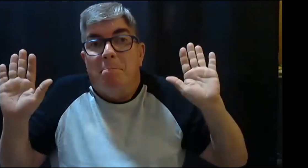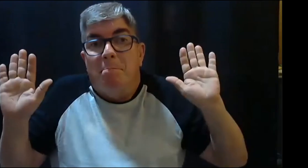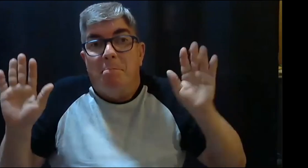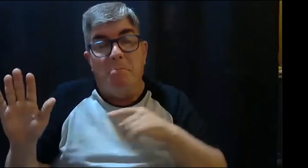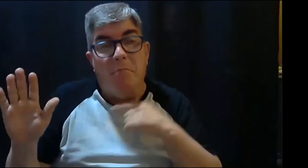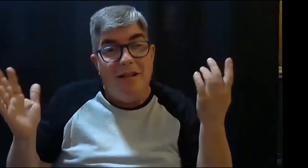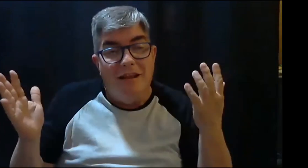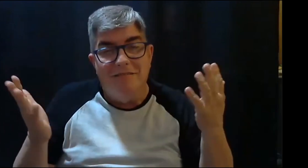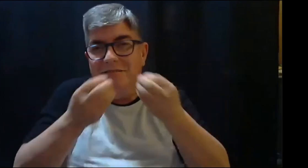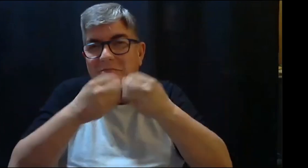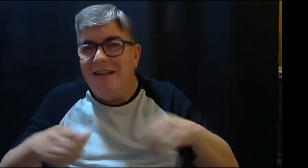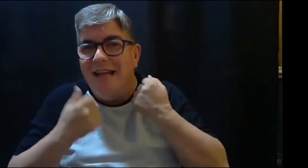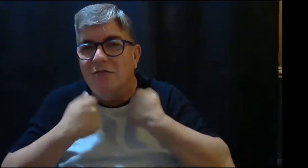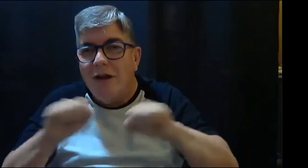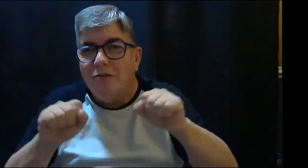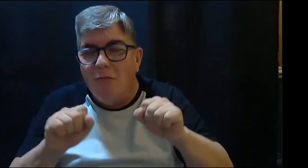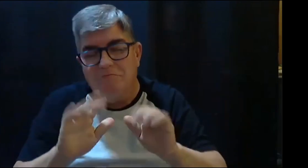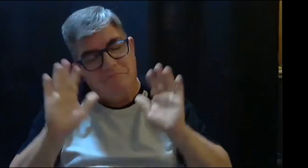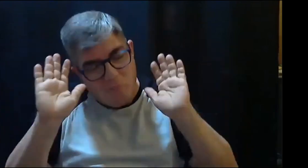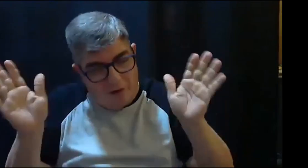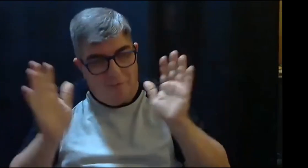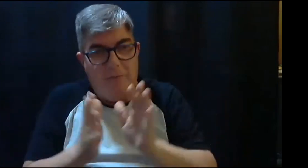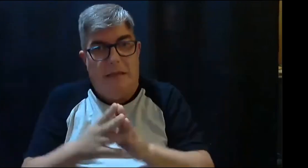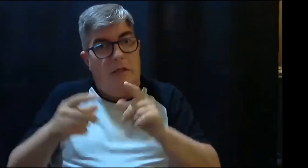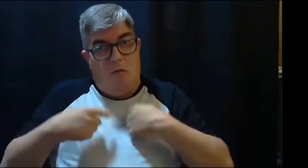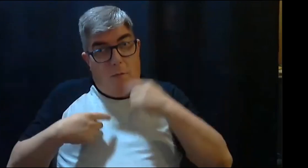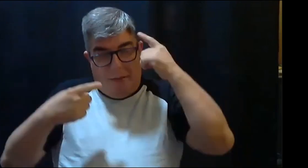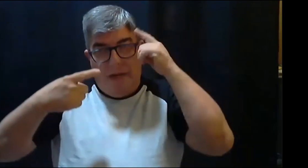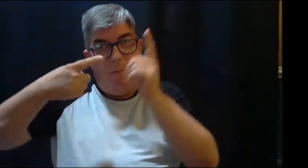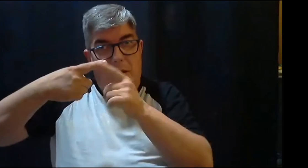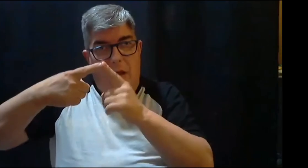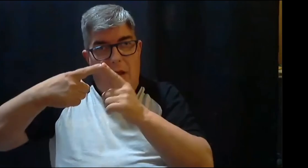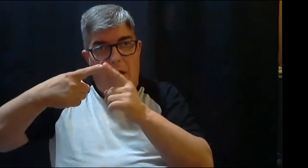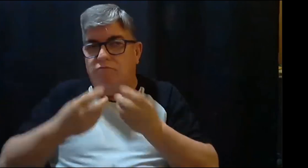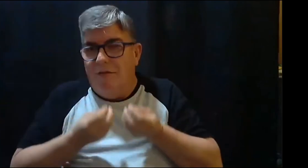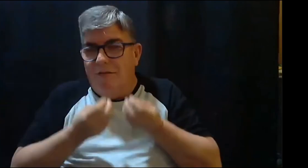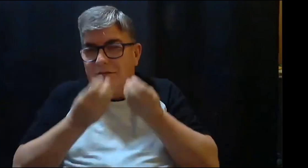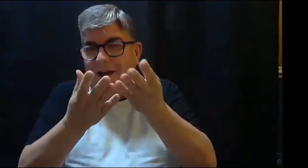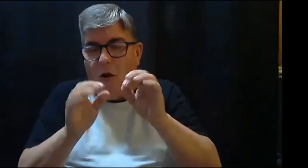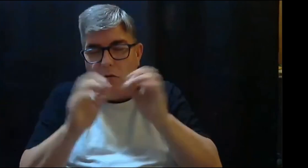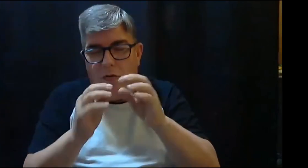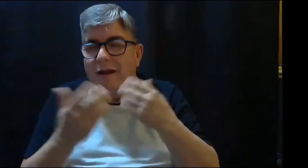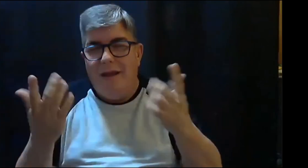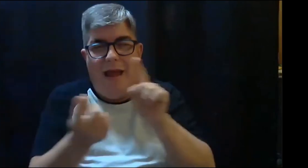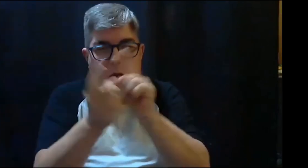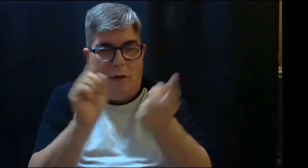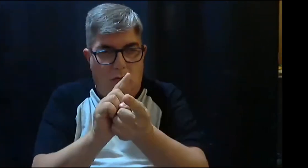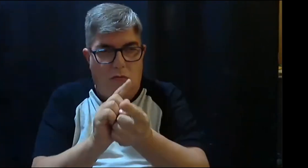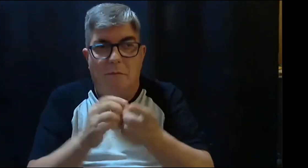excluya. En cuanto a quién gana y quién pierde, pues bueno, realmente, ahí es que nos hace más un